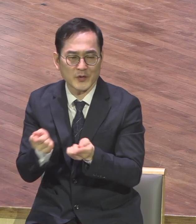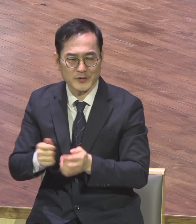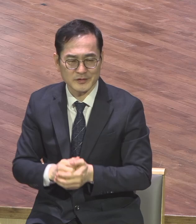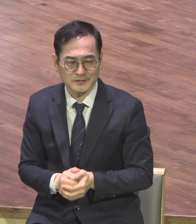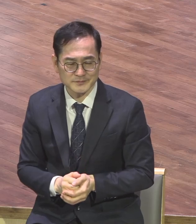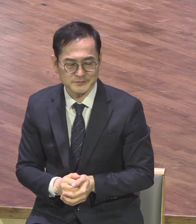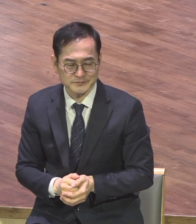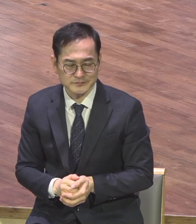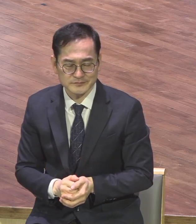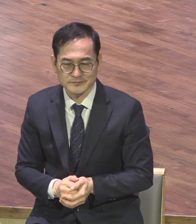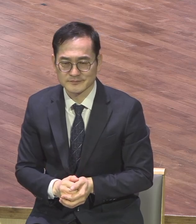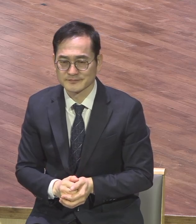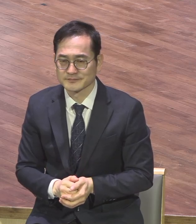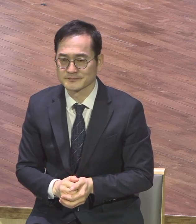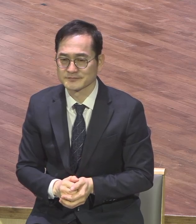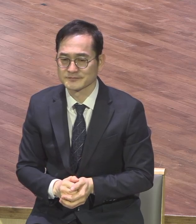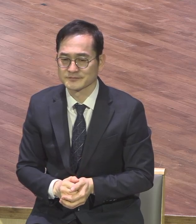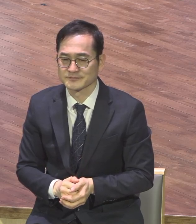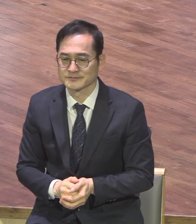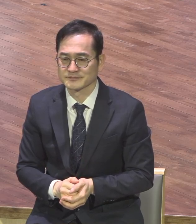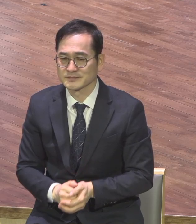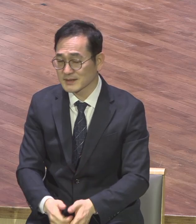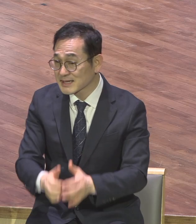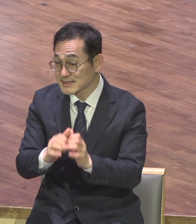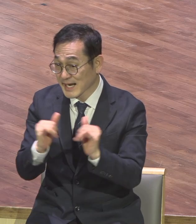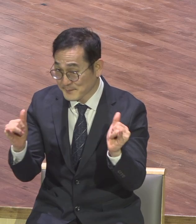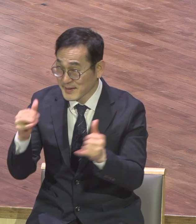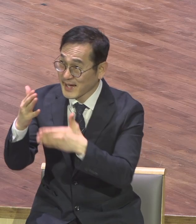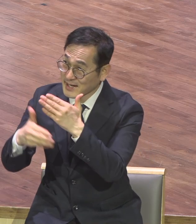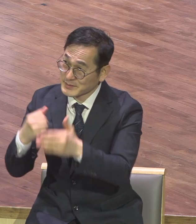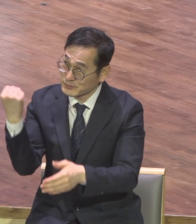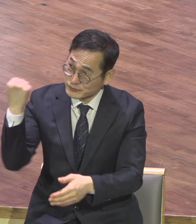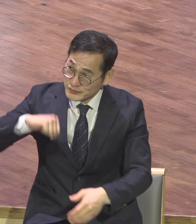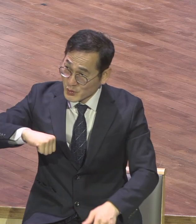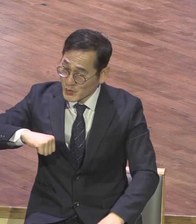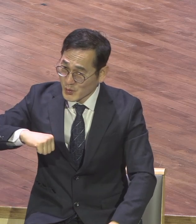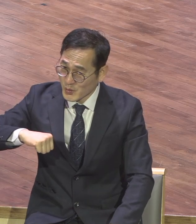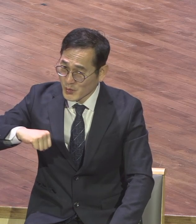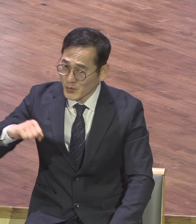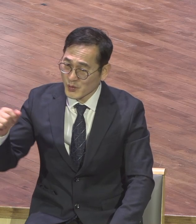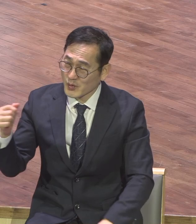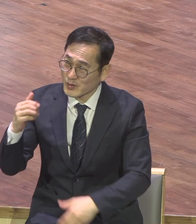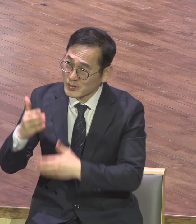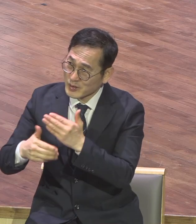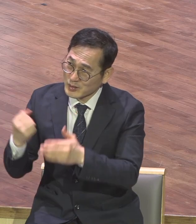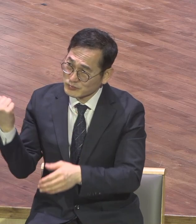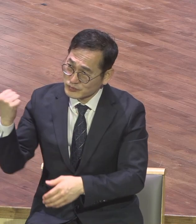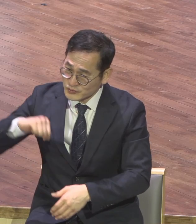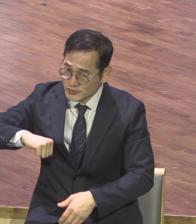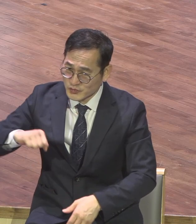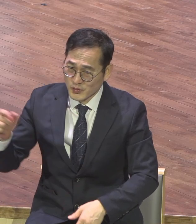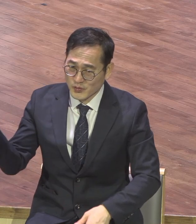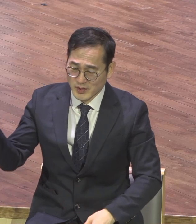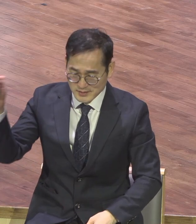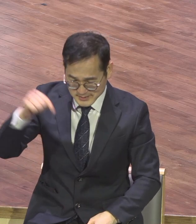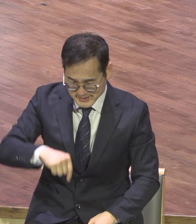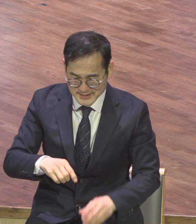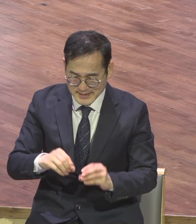불순종해서 죄인으로 전락한 인간을 대하시는 하나님의 성품이에요 우리 얼마나 세상 삶에서 하나님 지시를